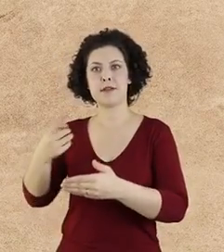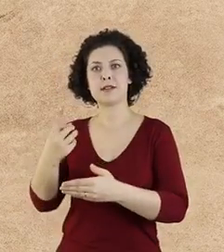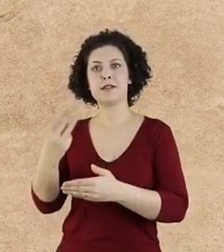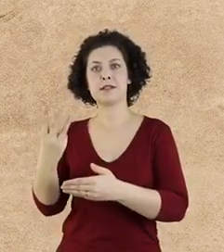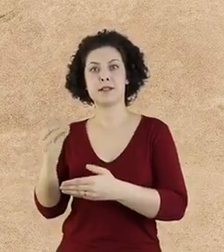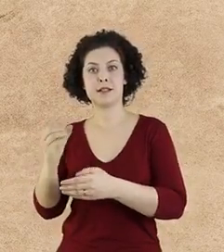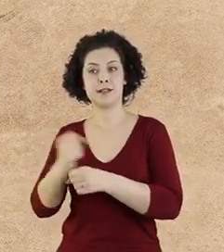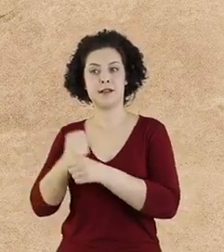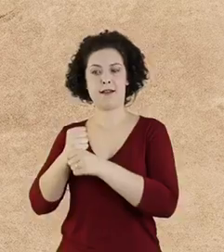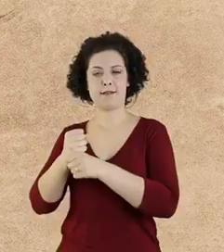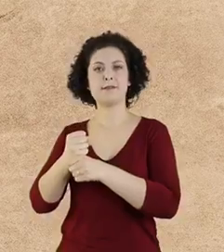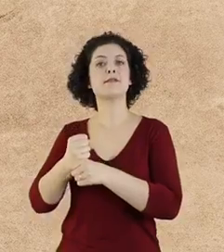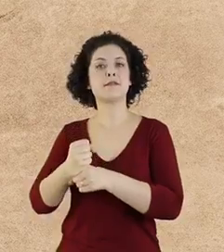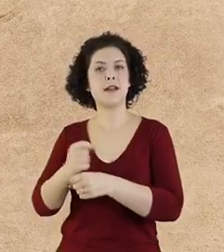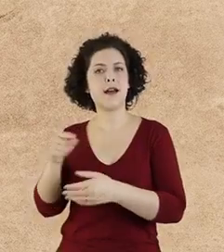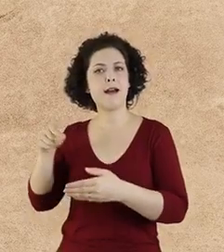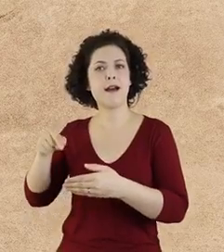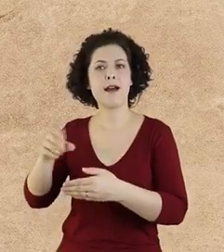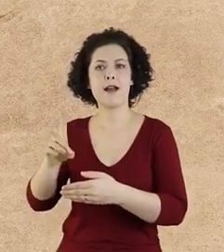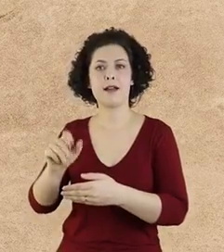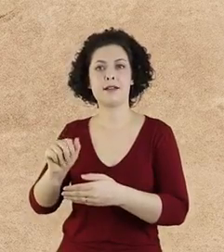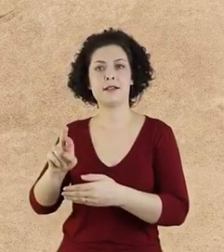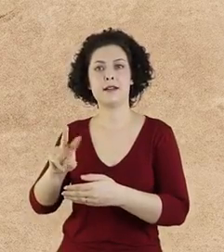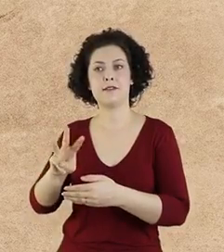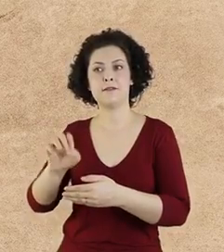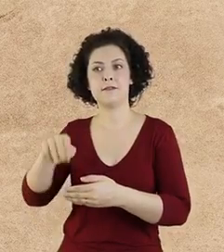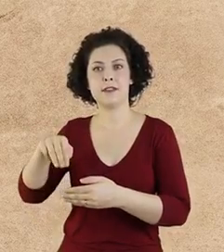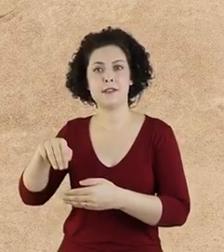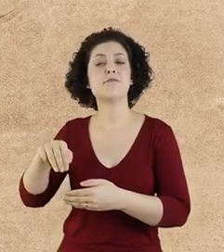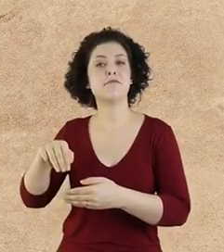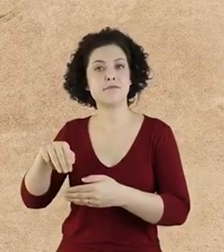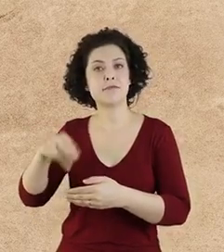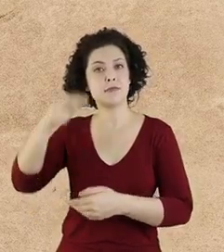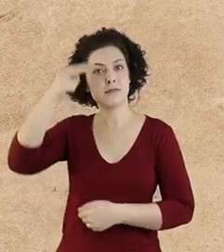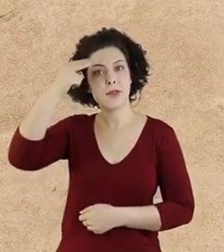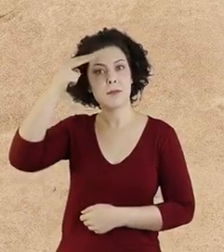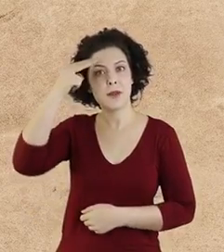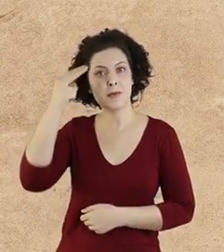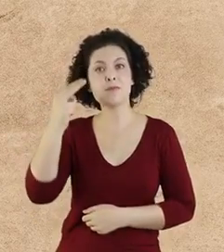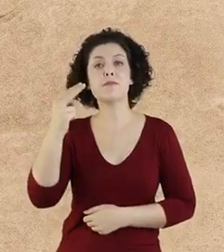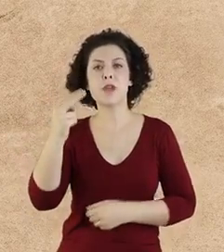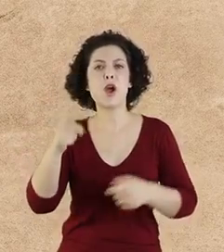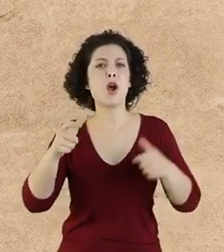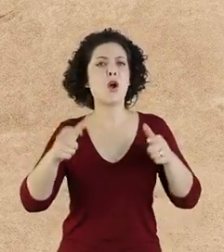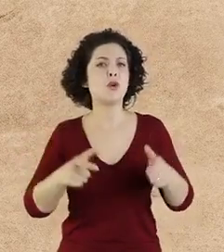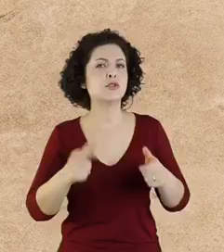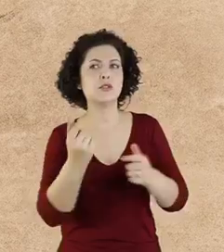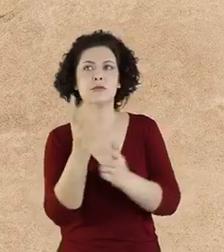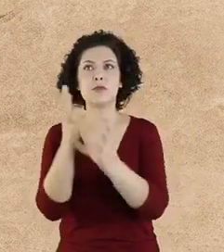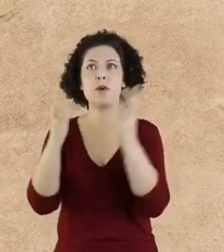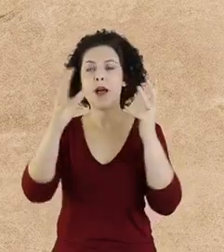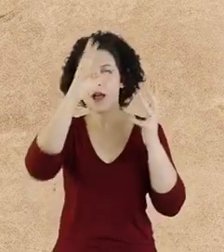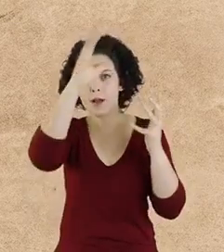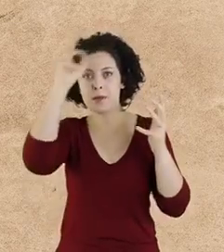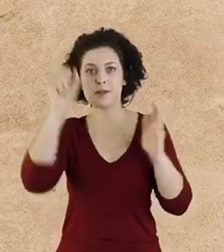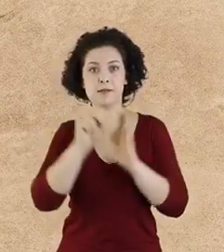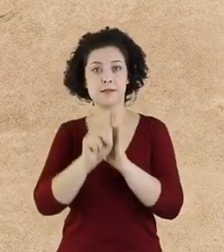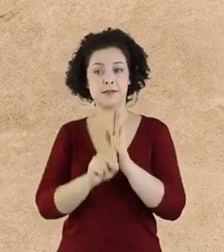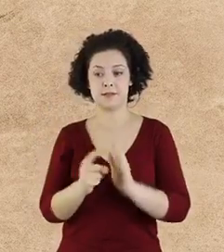Darwin, para estudar e pintar insetos na floresta amazônica no século XVII. No link